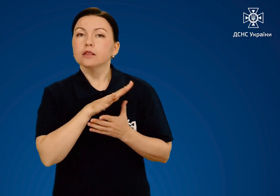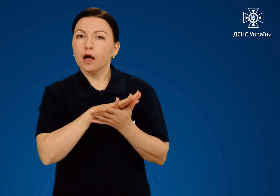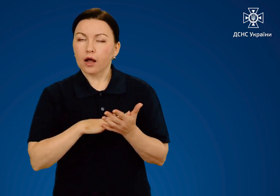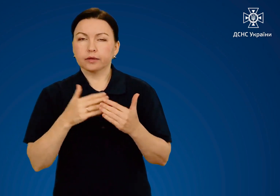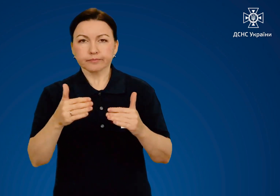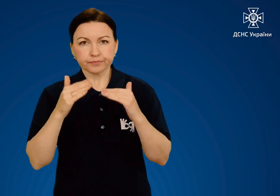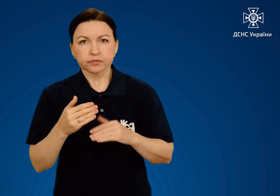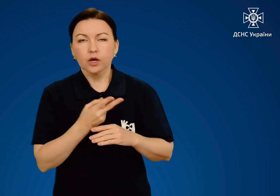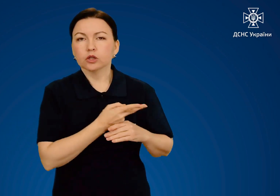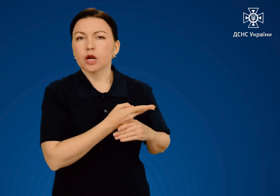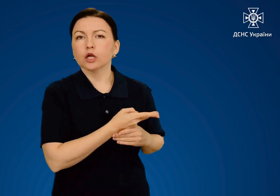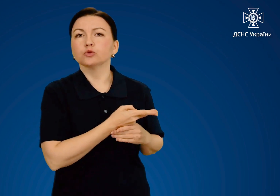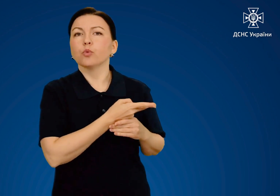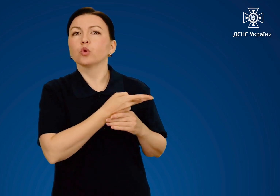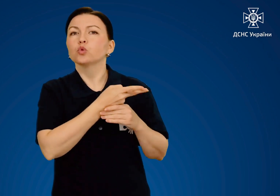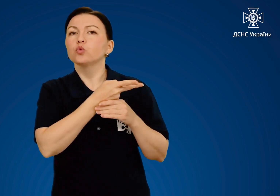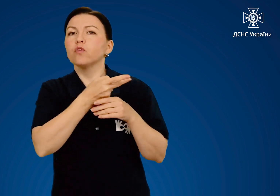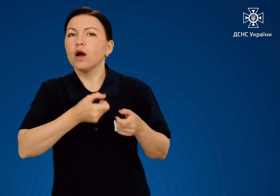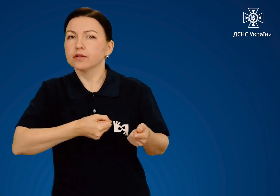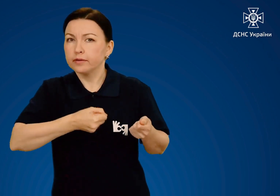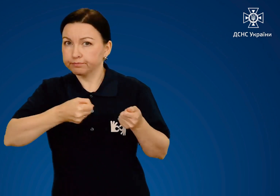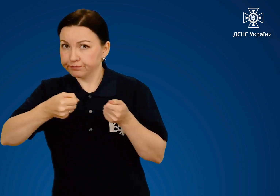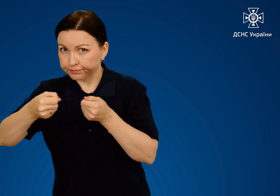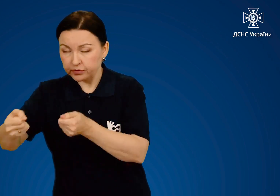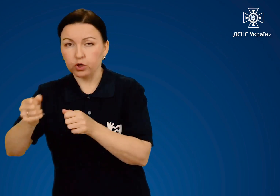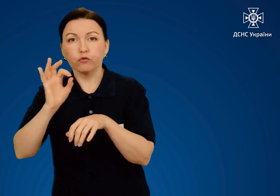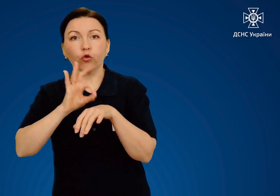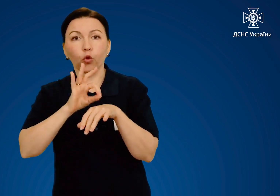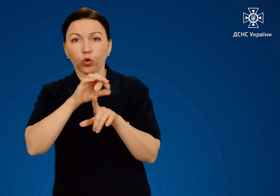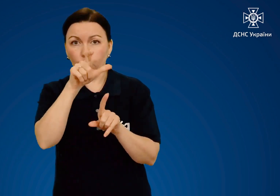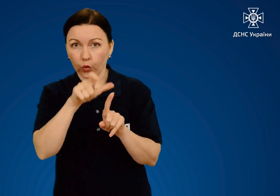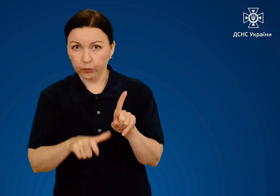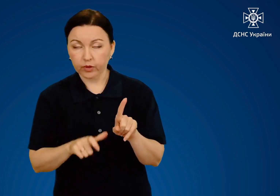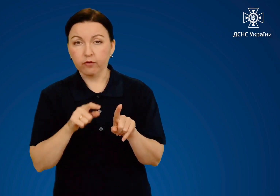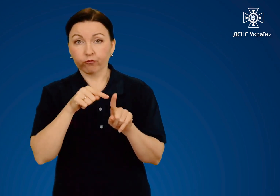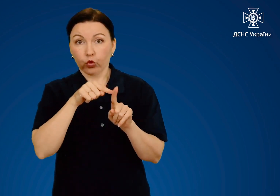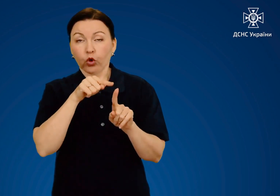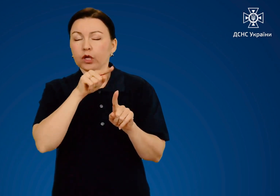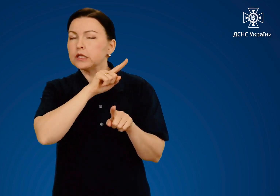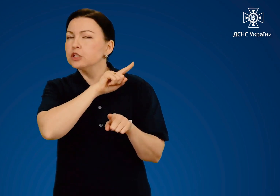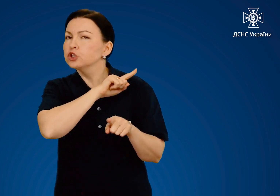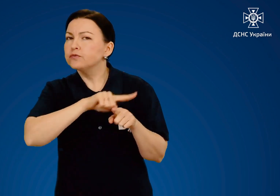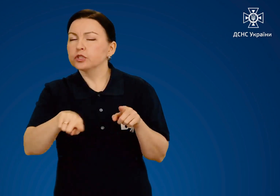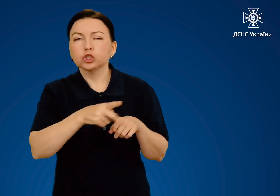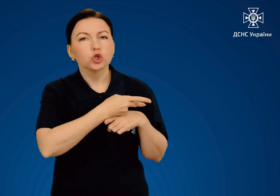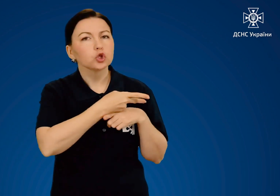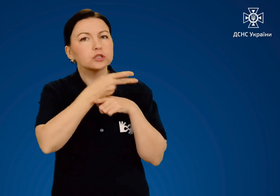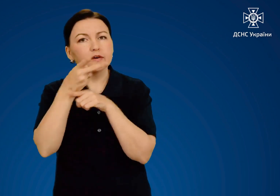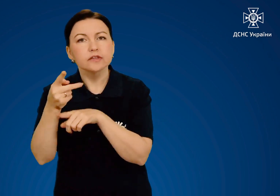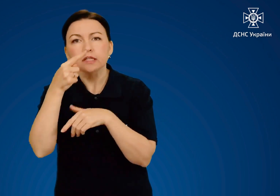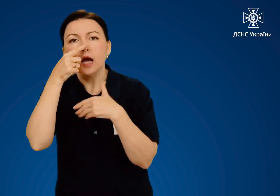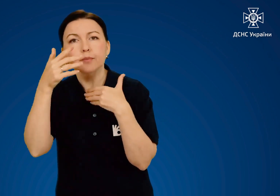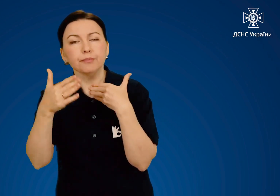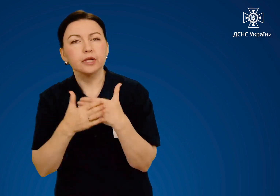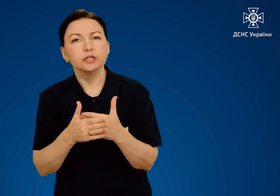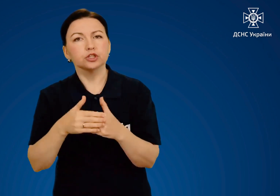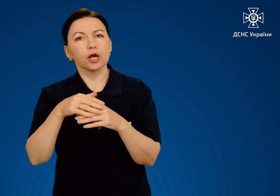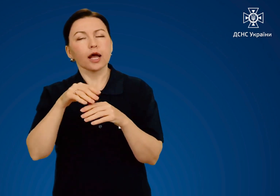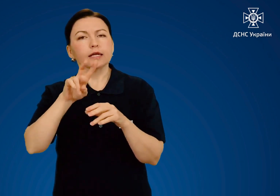Транспортування хворого Потерпілого потрібно якнайшвидше доставити в